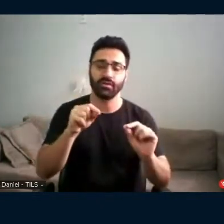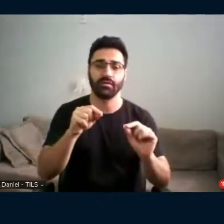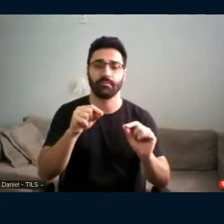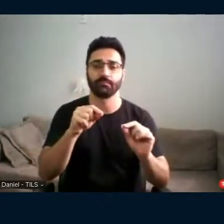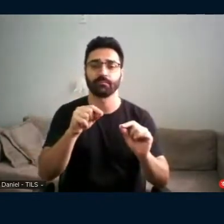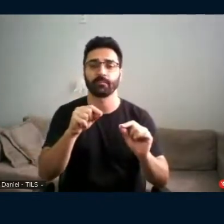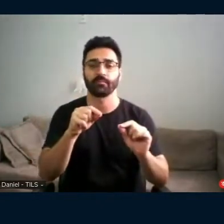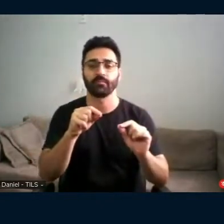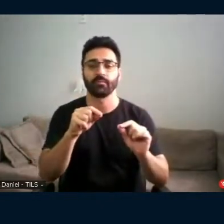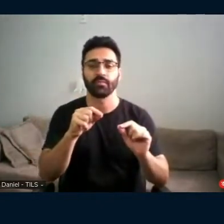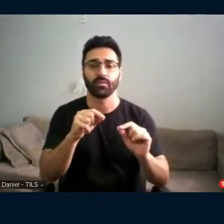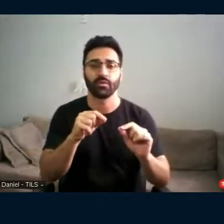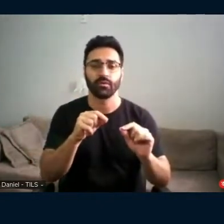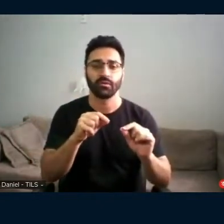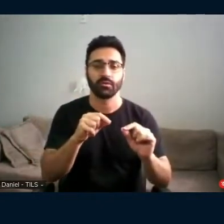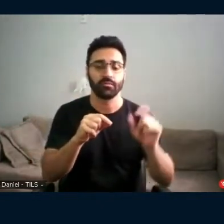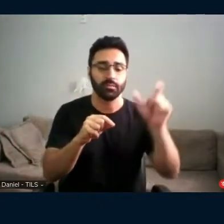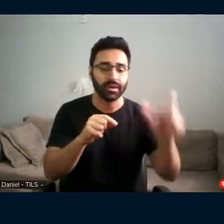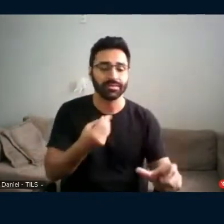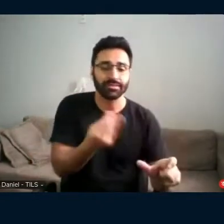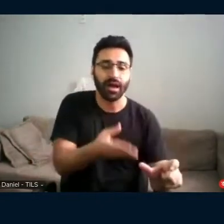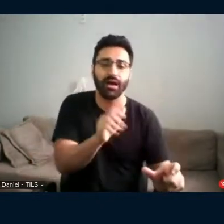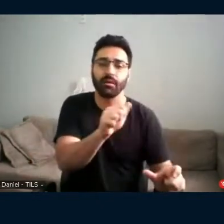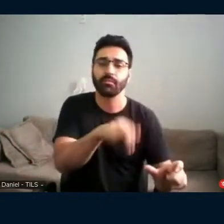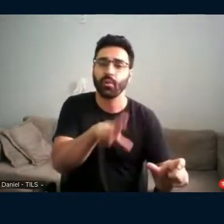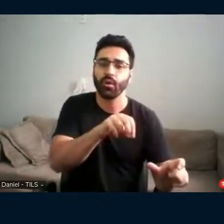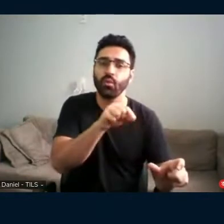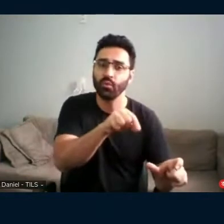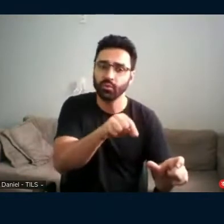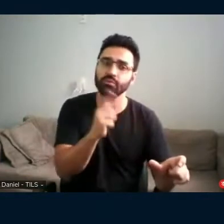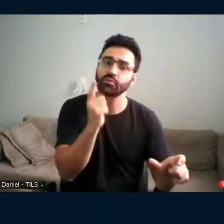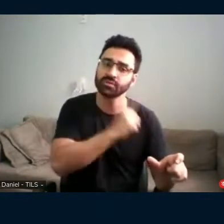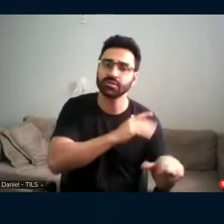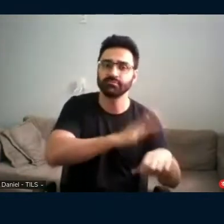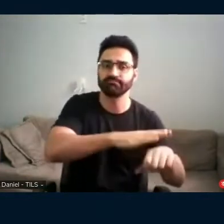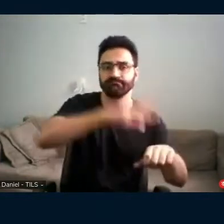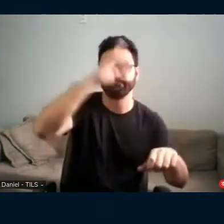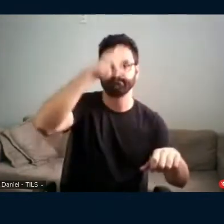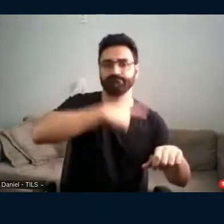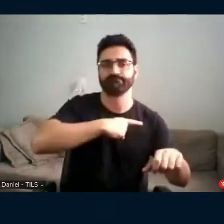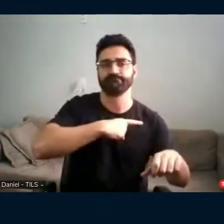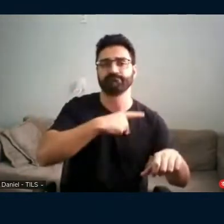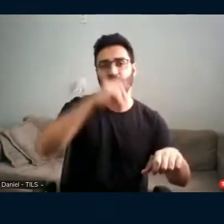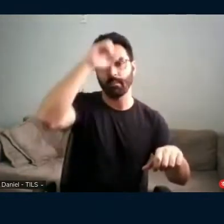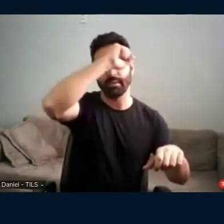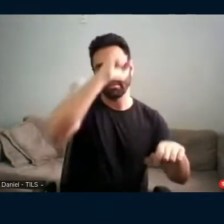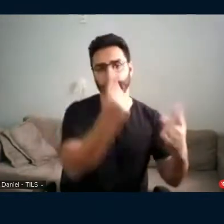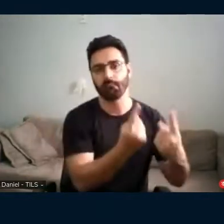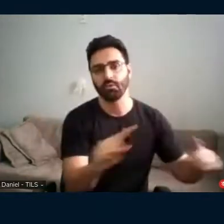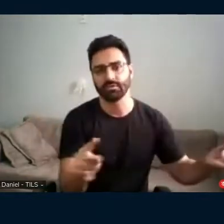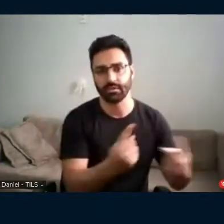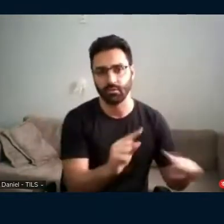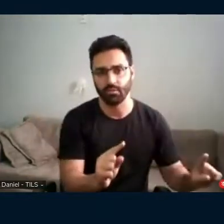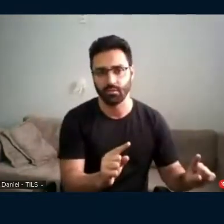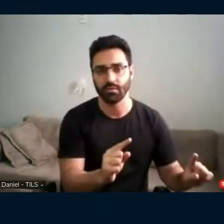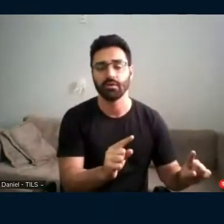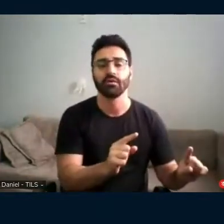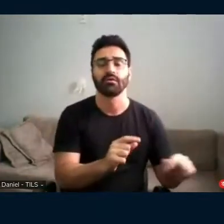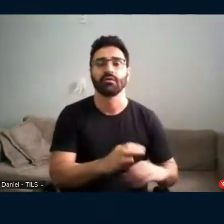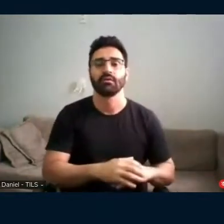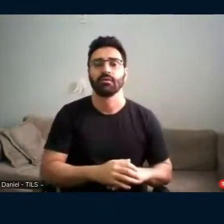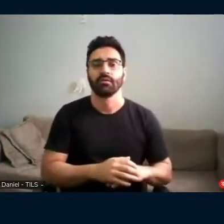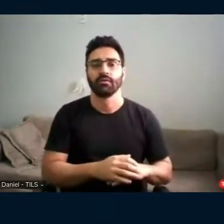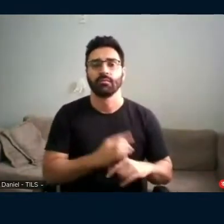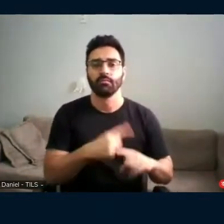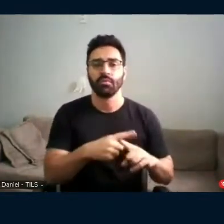proporcionar aos educandos uma autodeterminação de sua própria musicalidade, que essas pessoas não